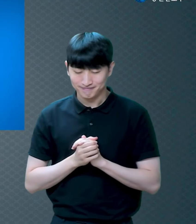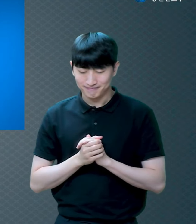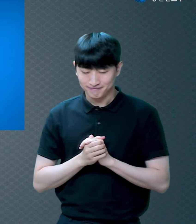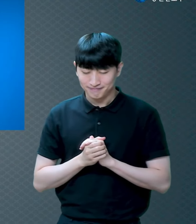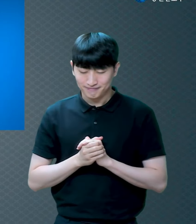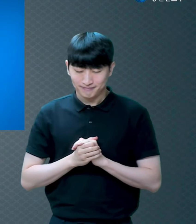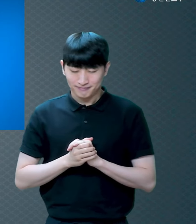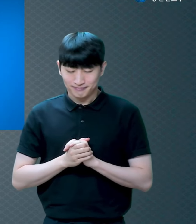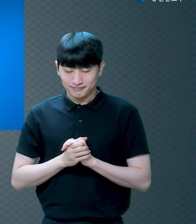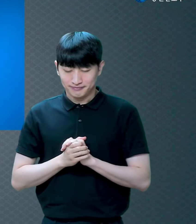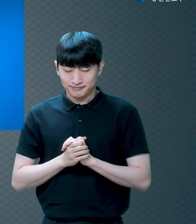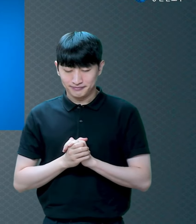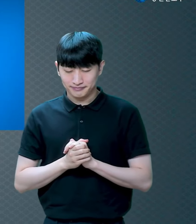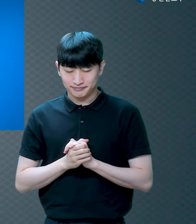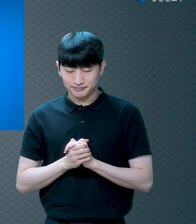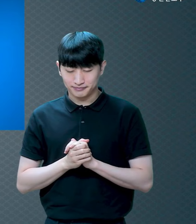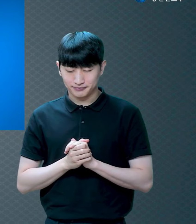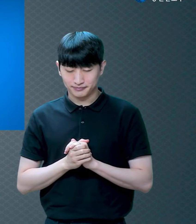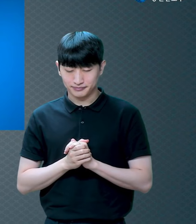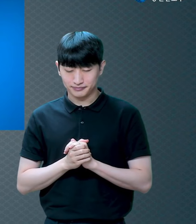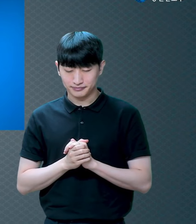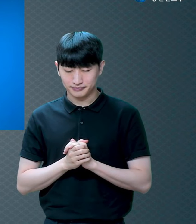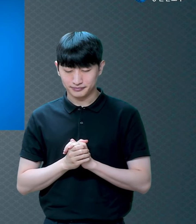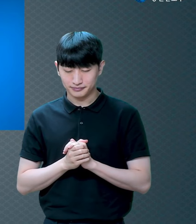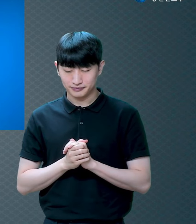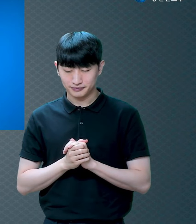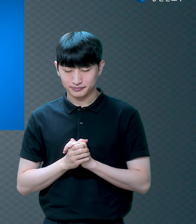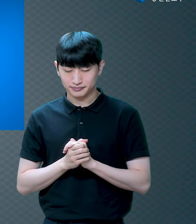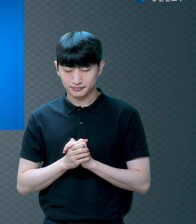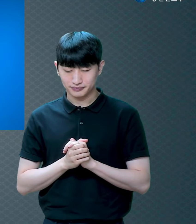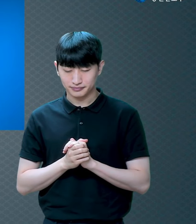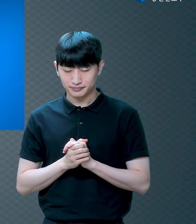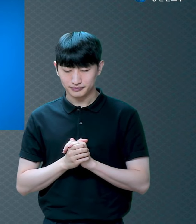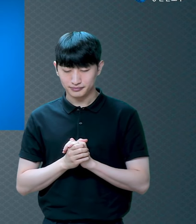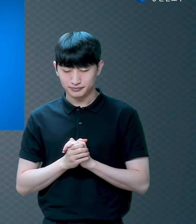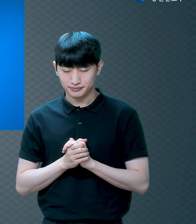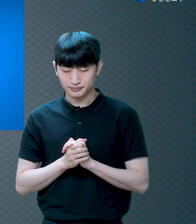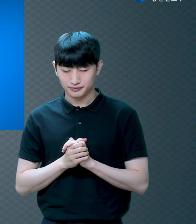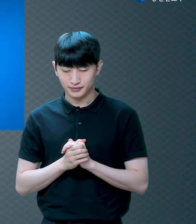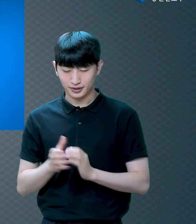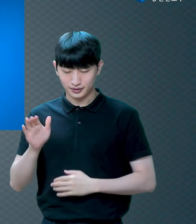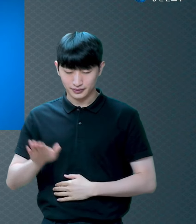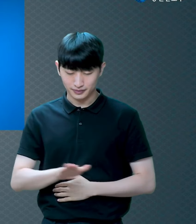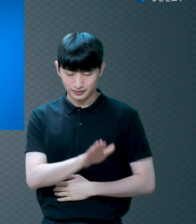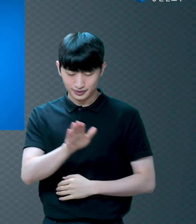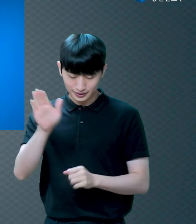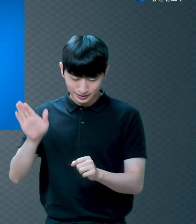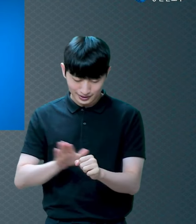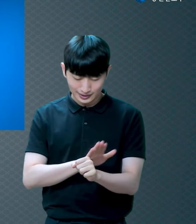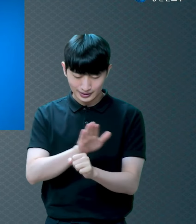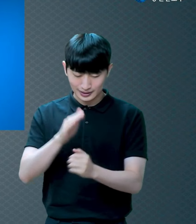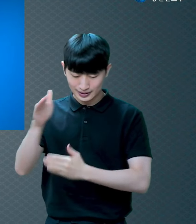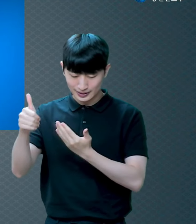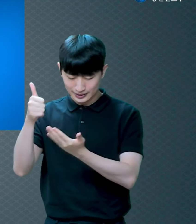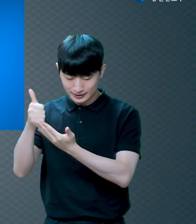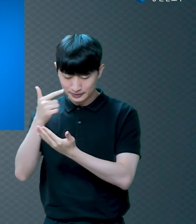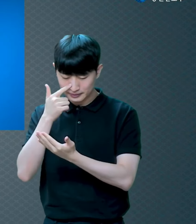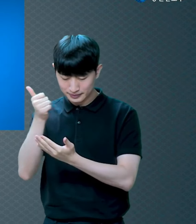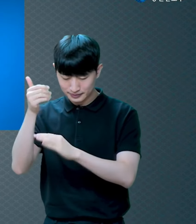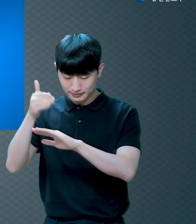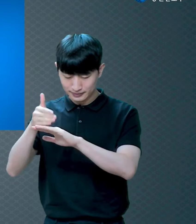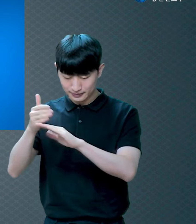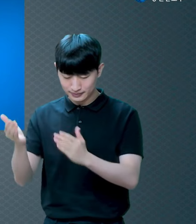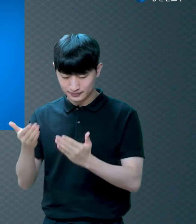우리를 사랑하시는 자비로우신 주님 참으로 감사합니다 우리에게